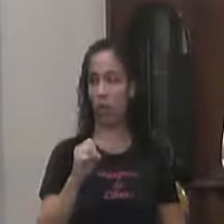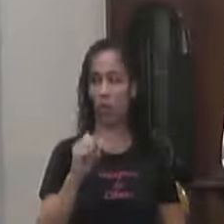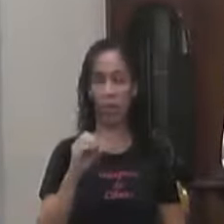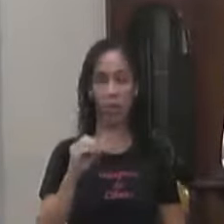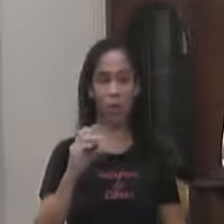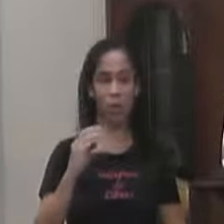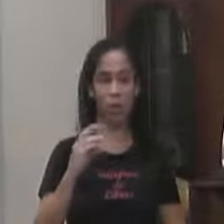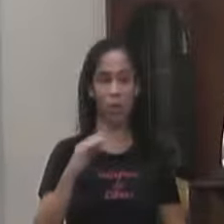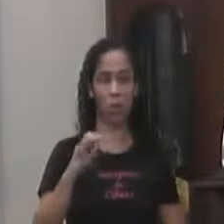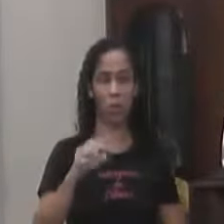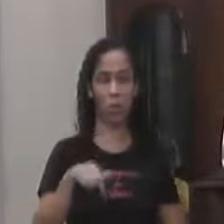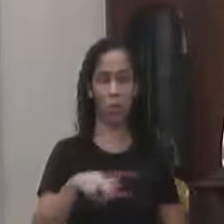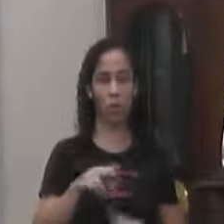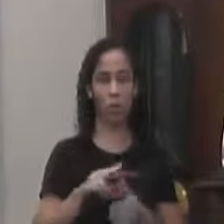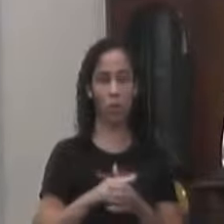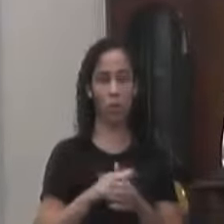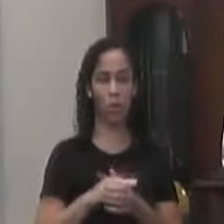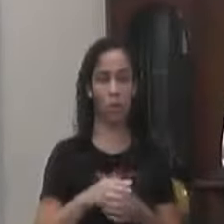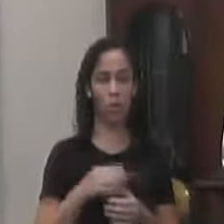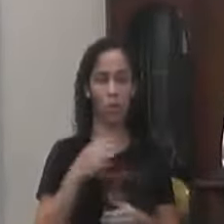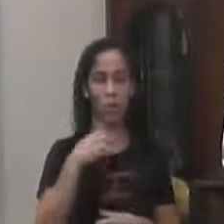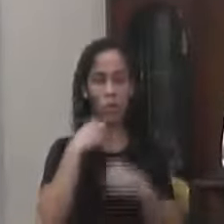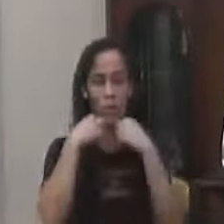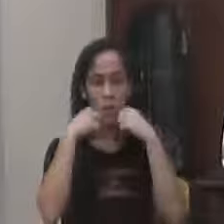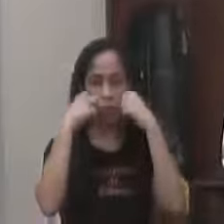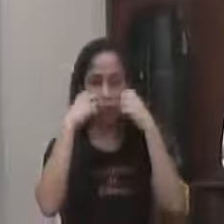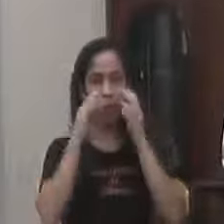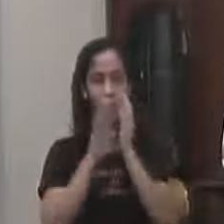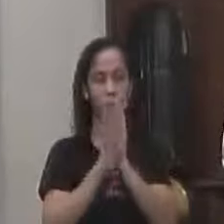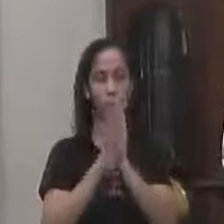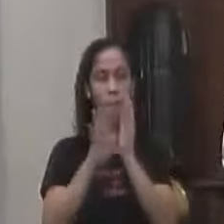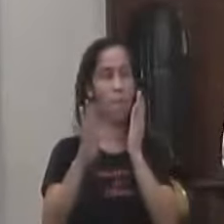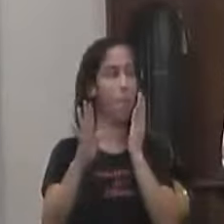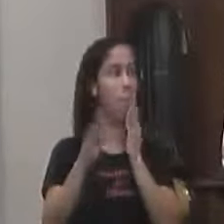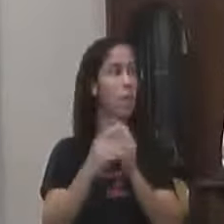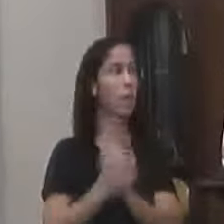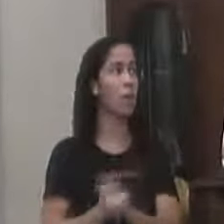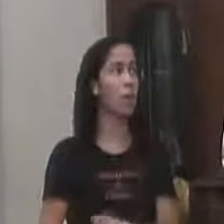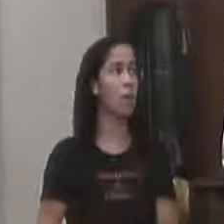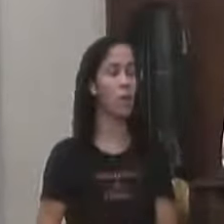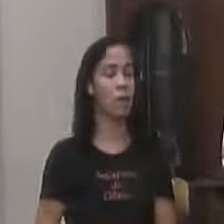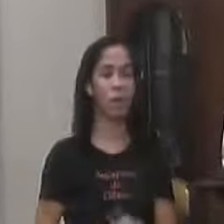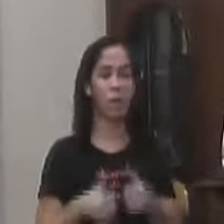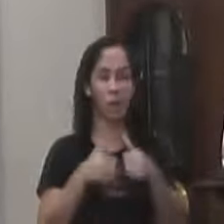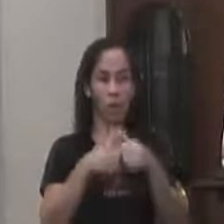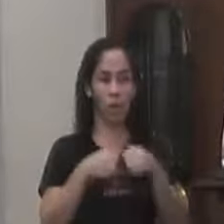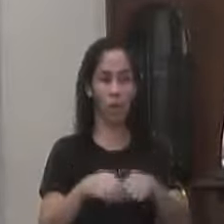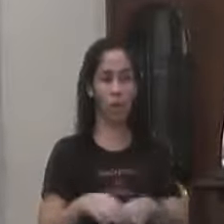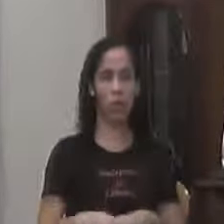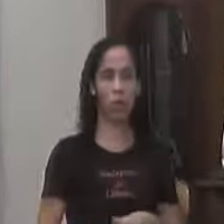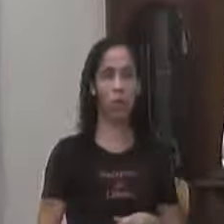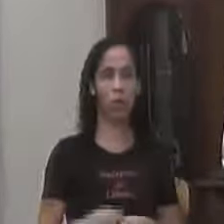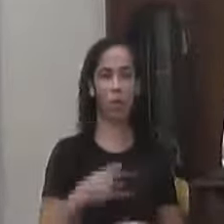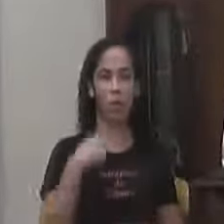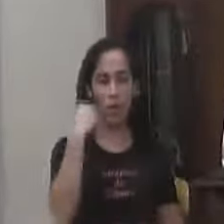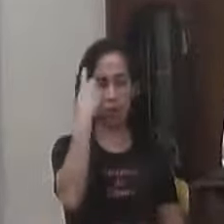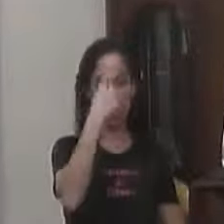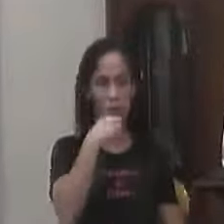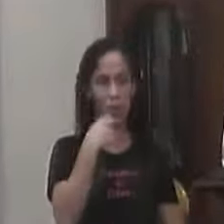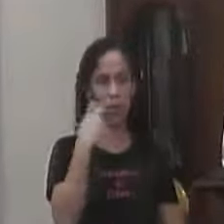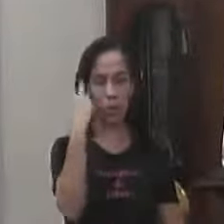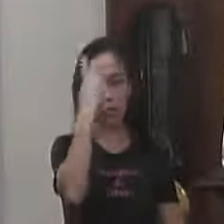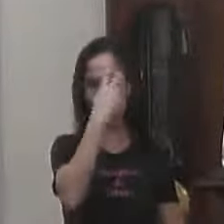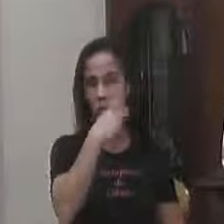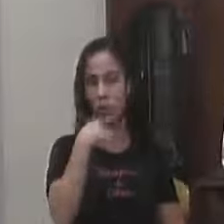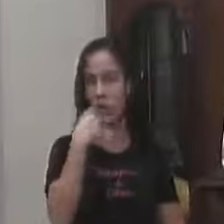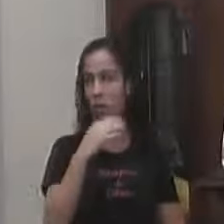uma vergonha As pessoas Vão para a fila Do pronto-socorro Estão ficando lá Uma, duas horas